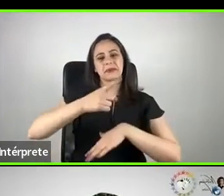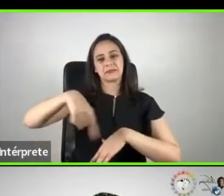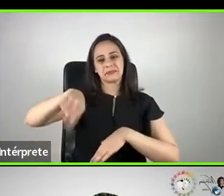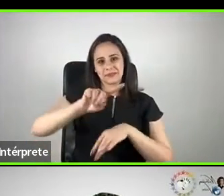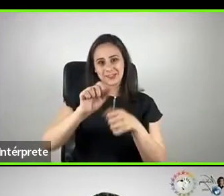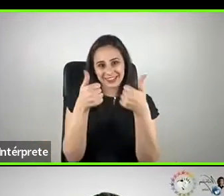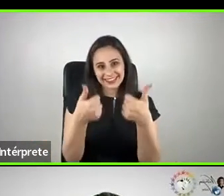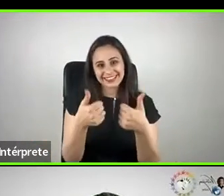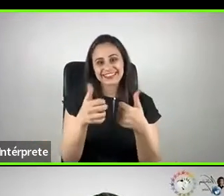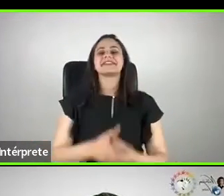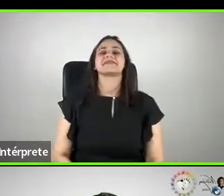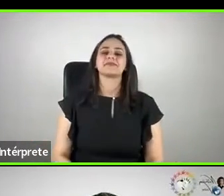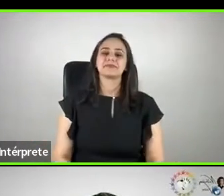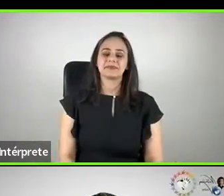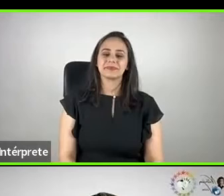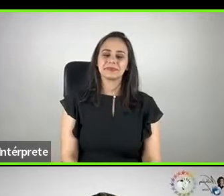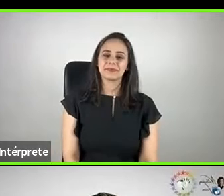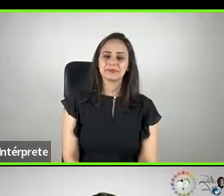bom?